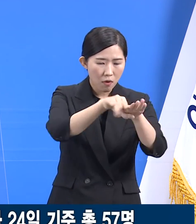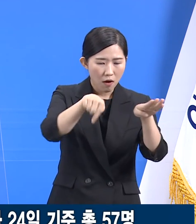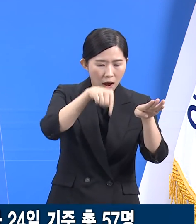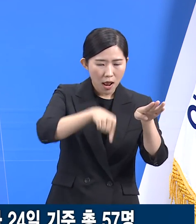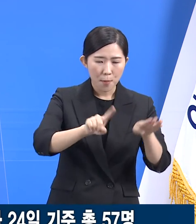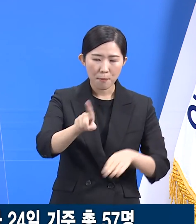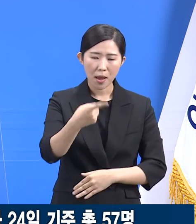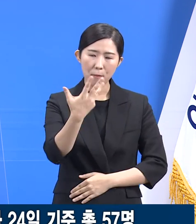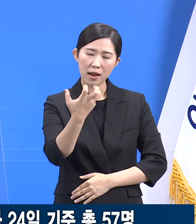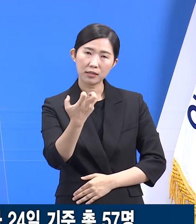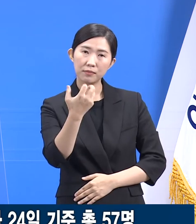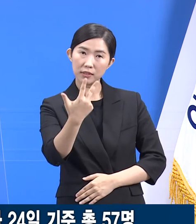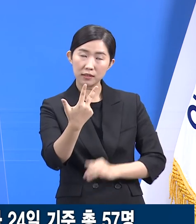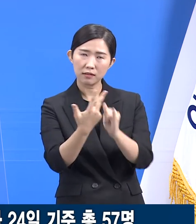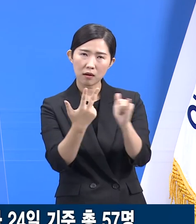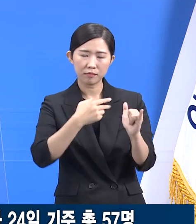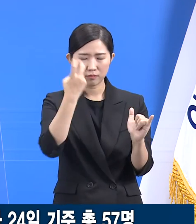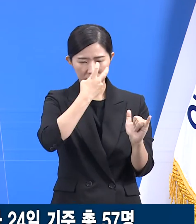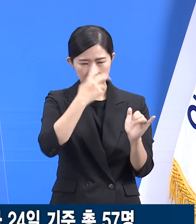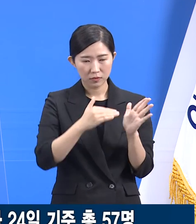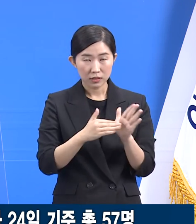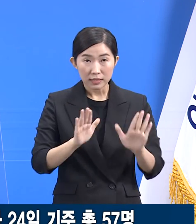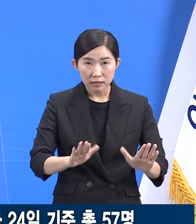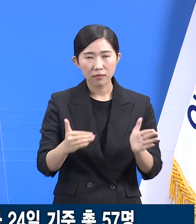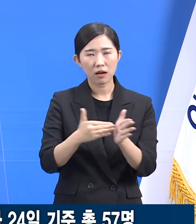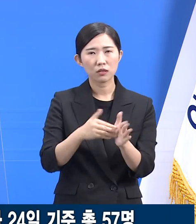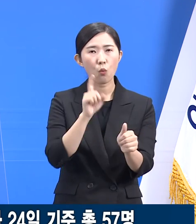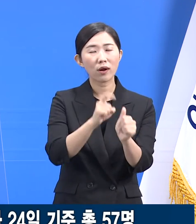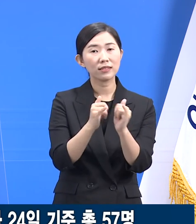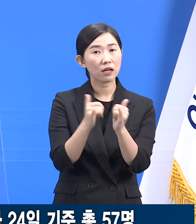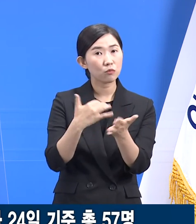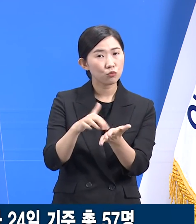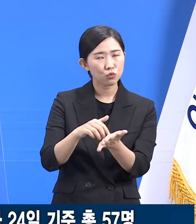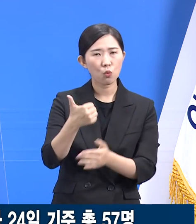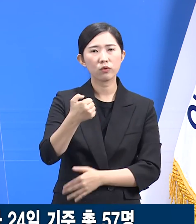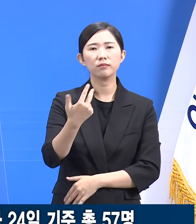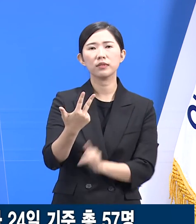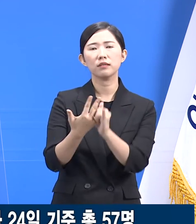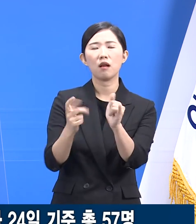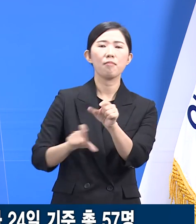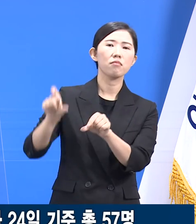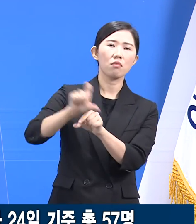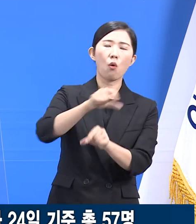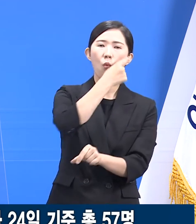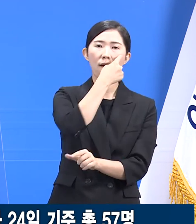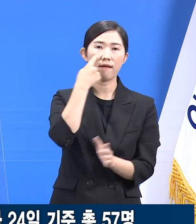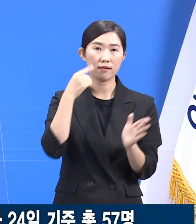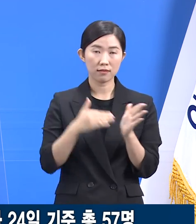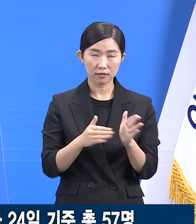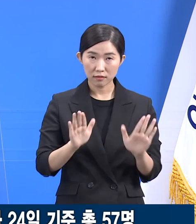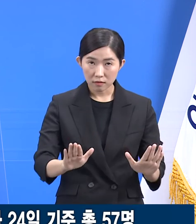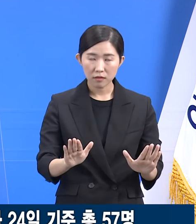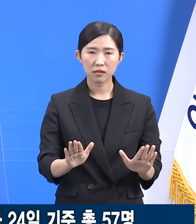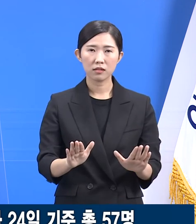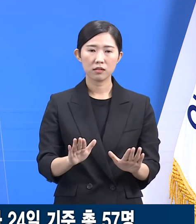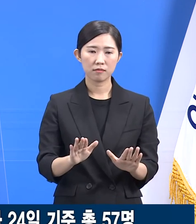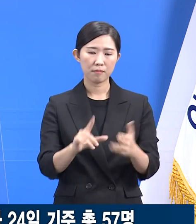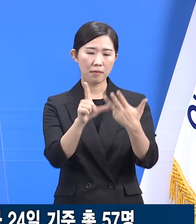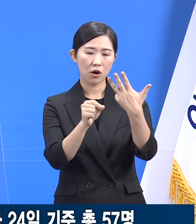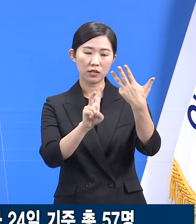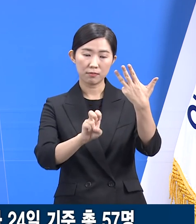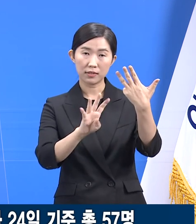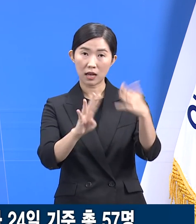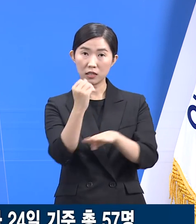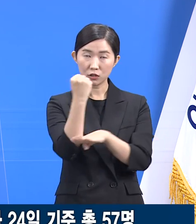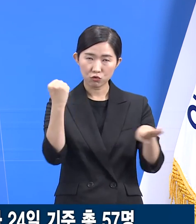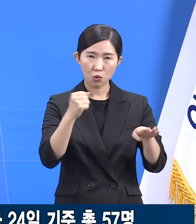전수검사를 실시하여 현재까지 56명이 추가로 확진 판정을 받으면서 지금 24일 기준 총